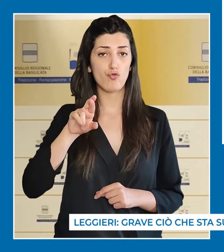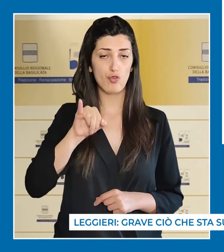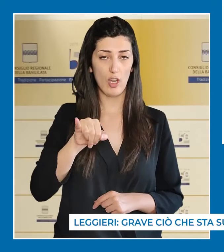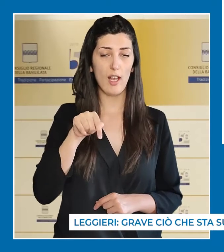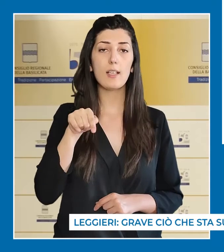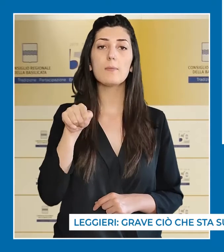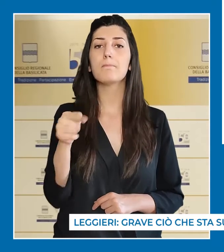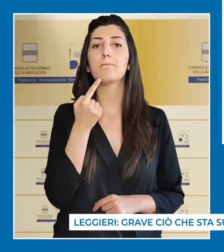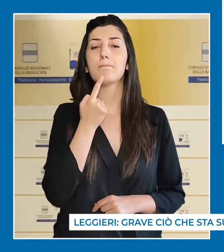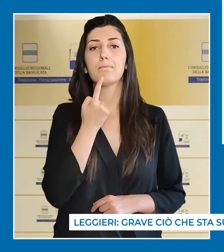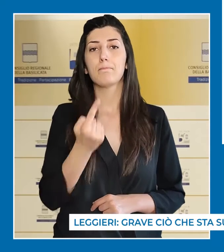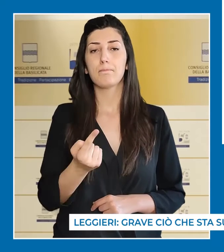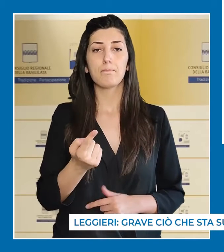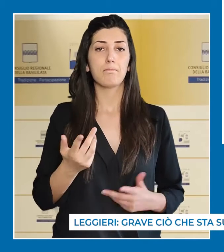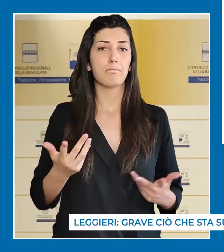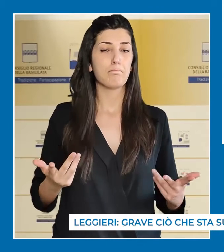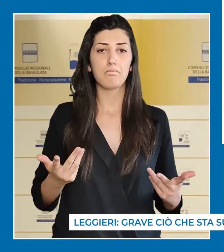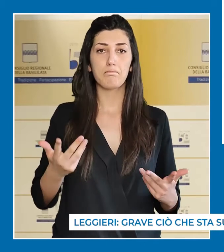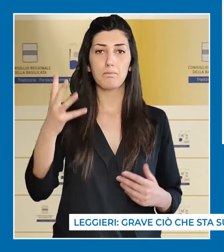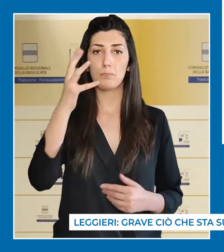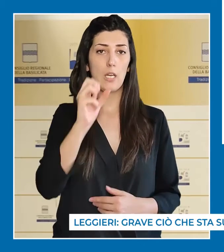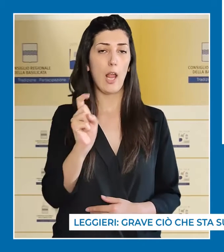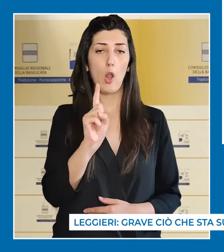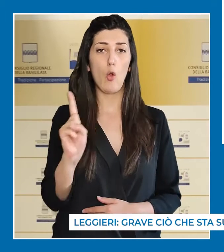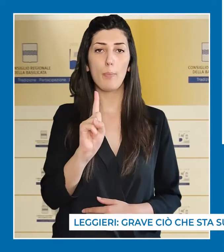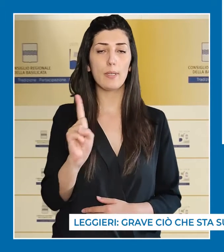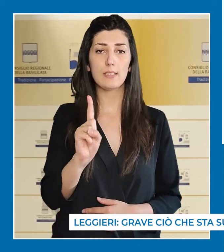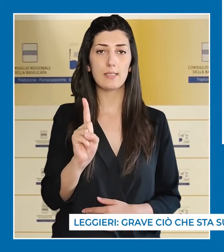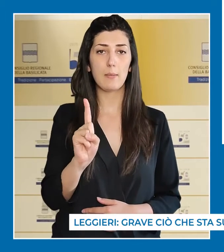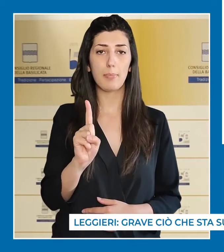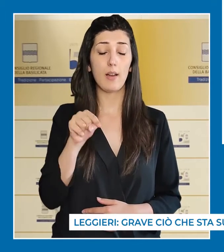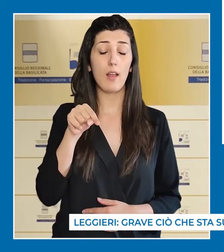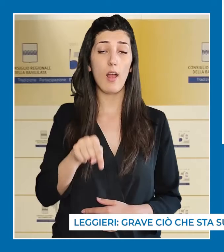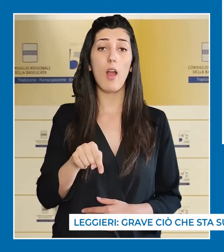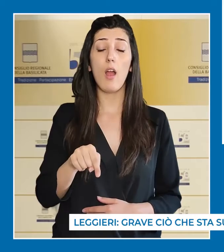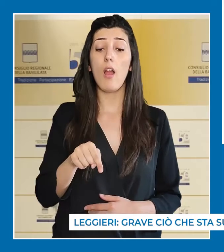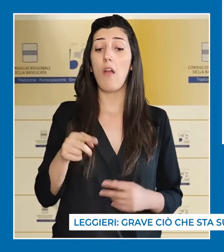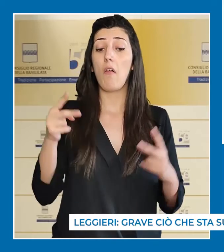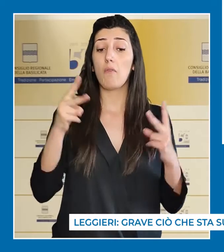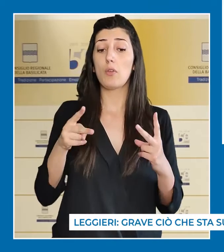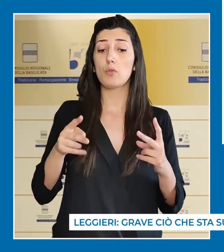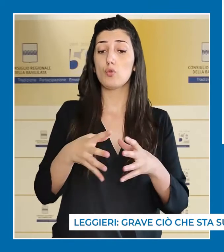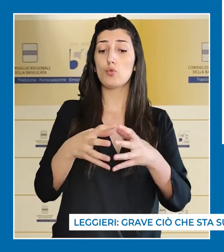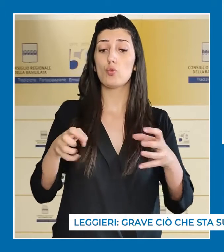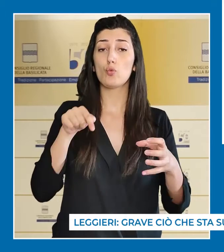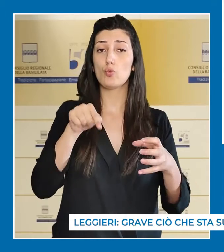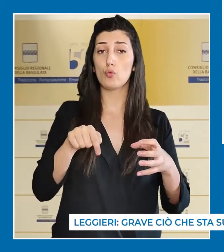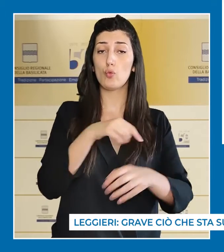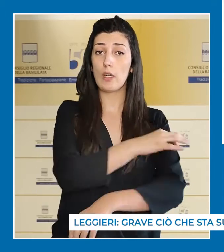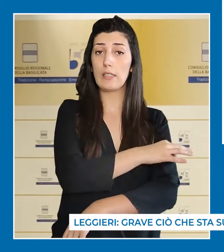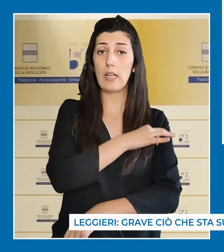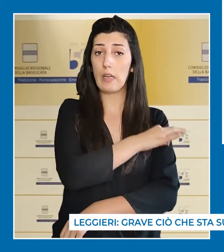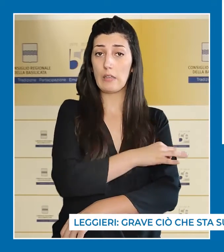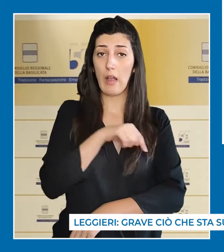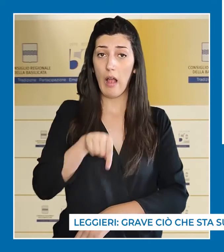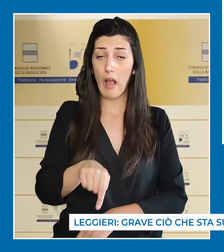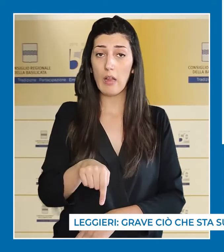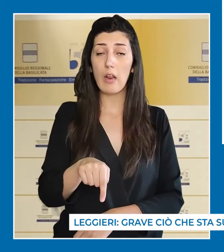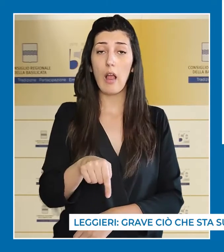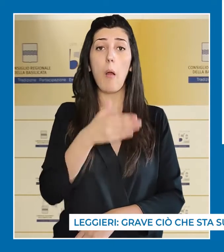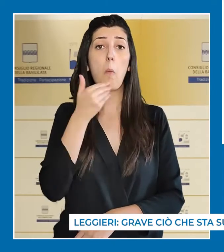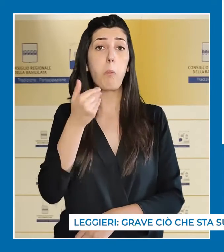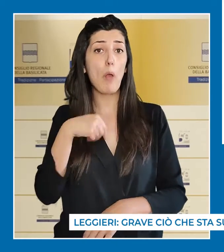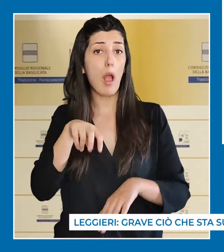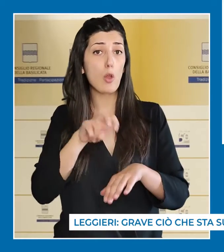del Movimento 5 Stelle Leggeli, per il quale è incomprensibile come un